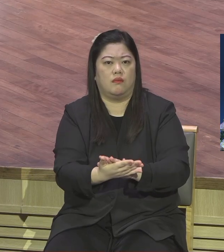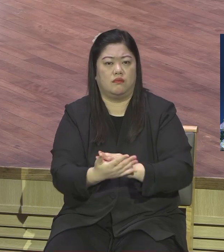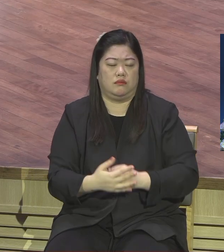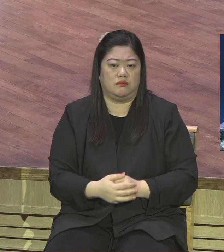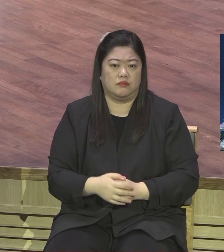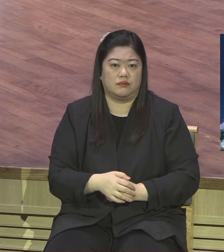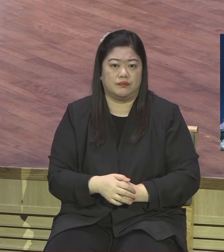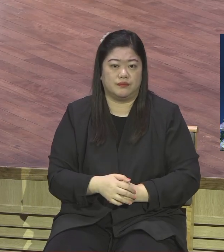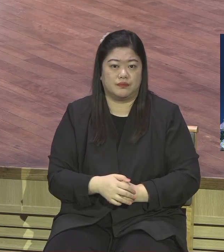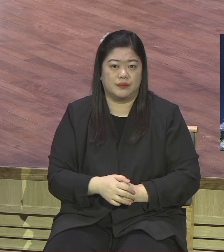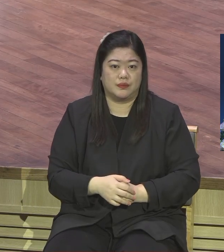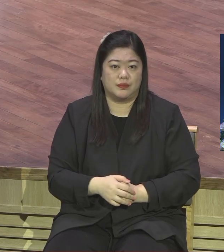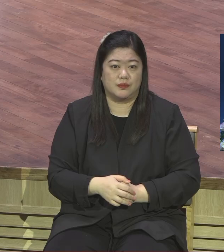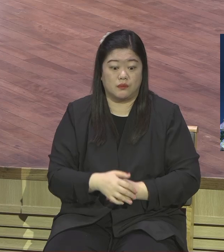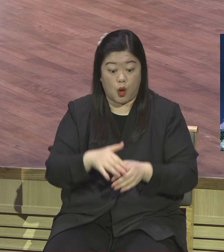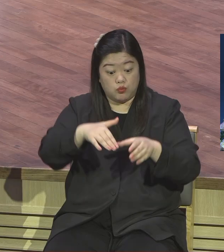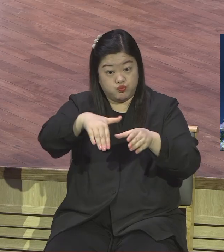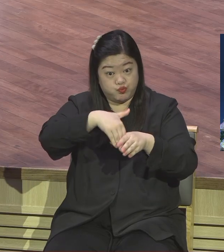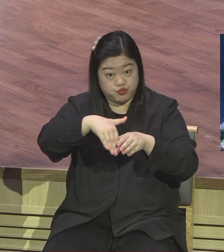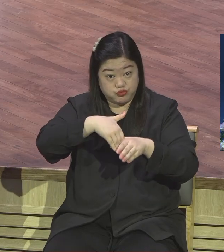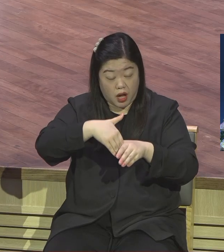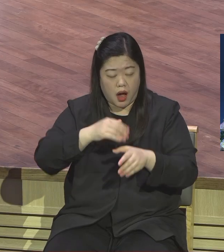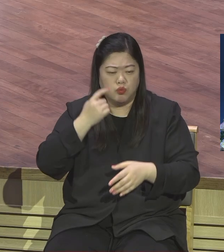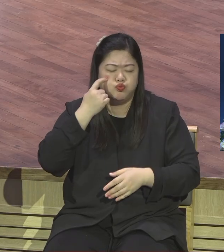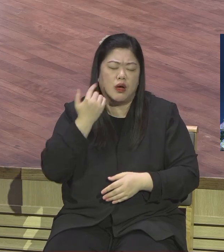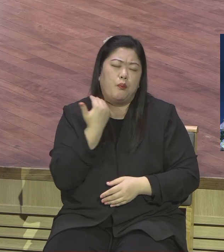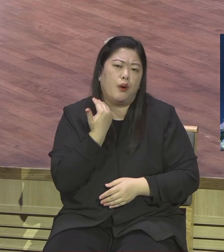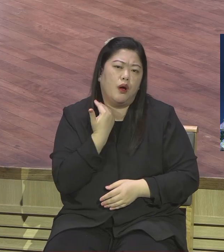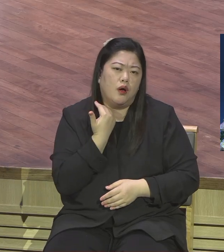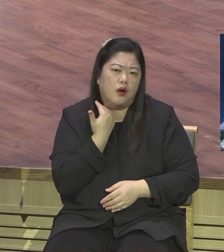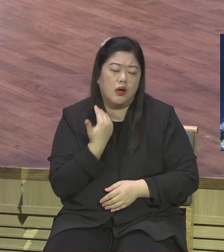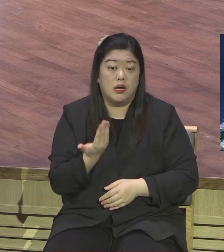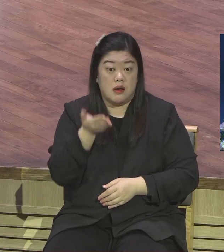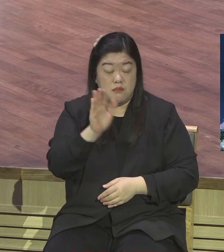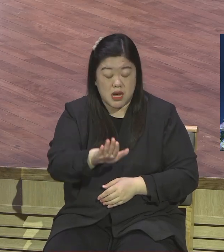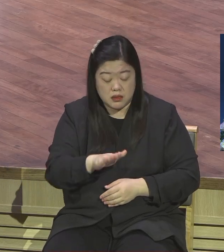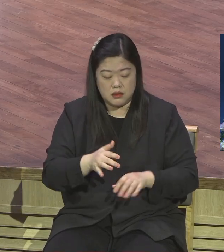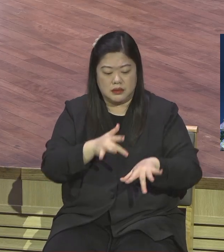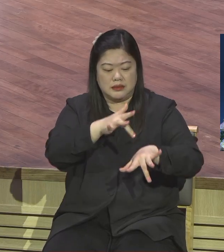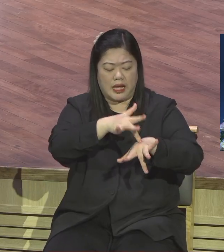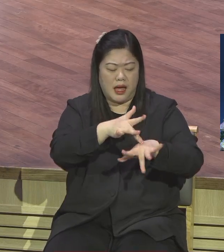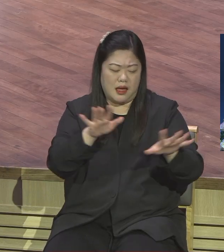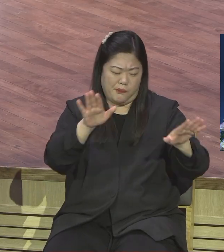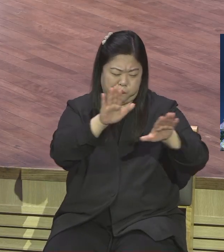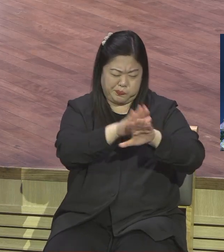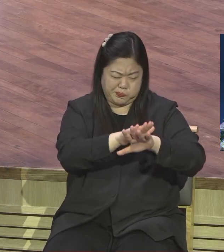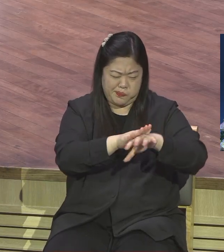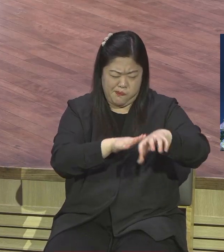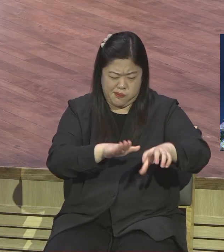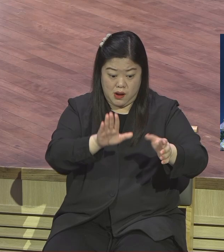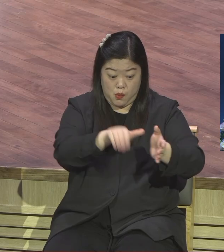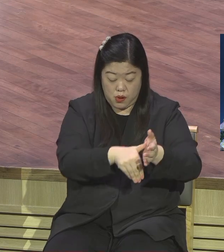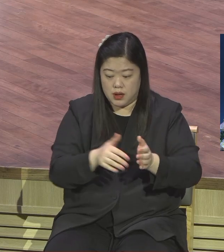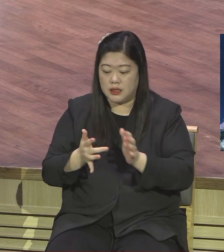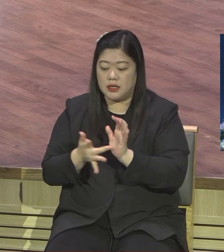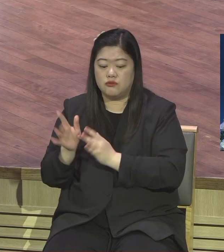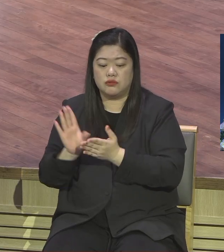보이지만 영적으로 그렇습니다 확 꺾이는 거예요 예수가 그리스도라고 선포하는 여러분 한 사람 가게만 하고 그 허감이 무서워요